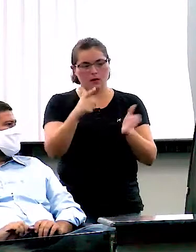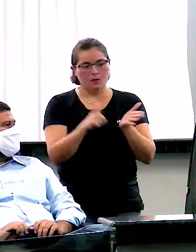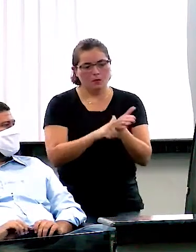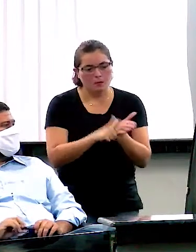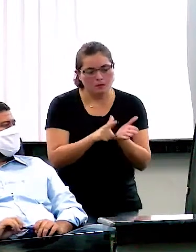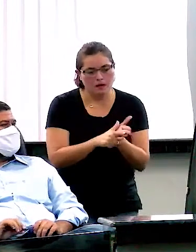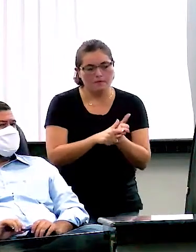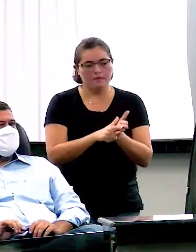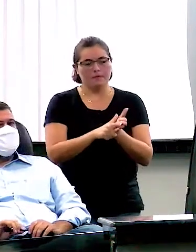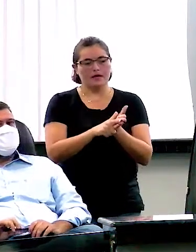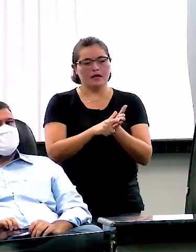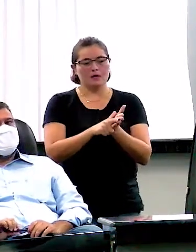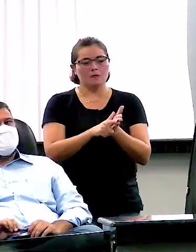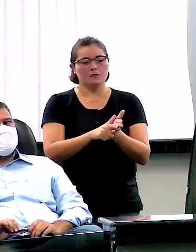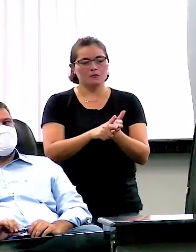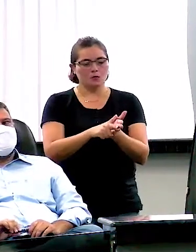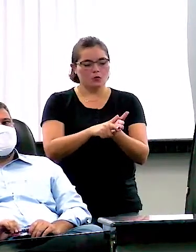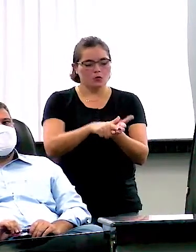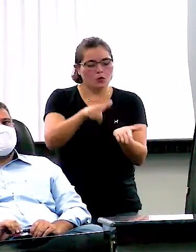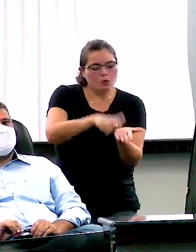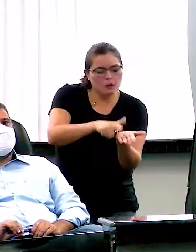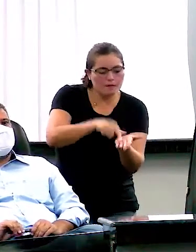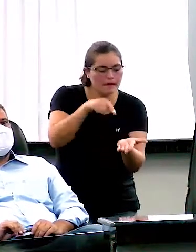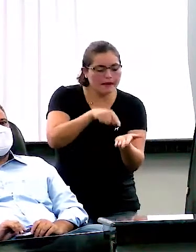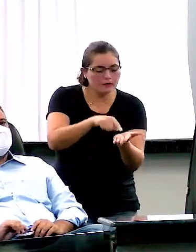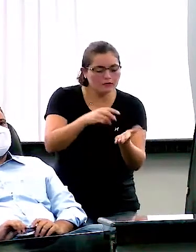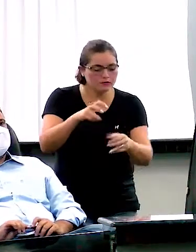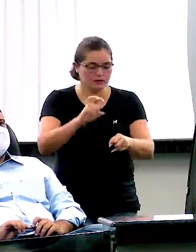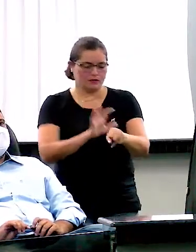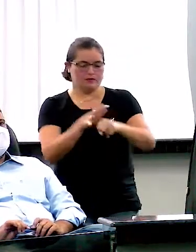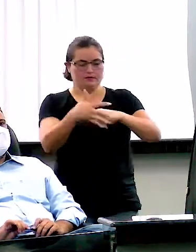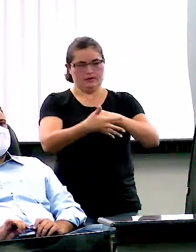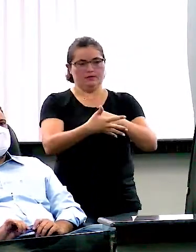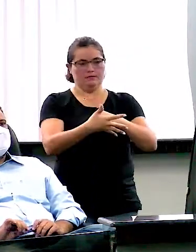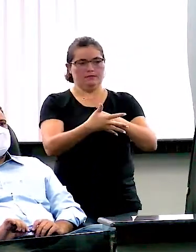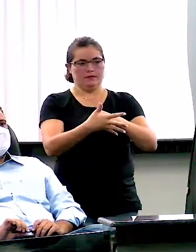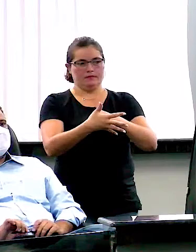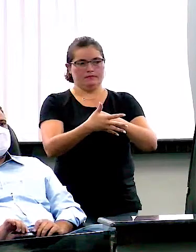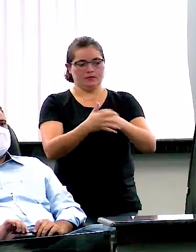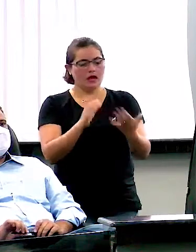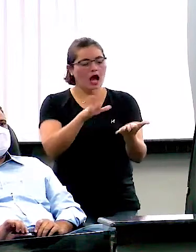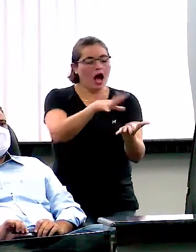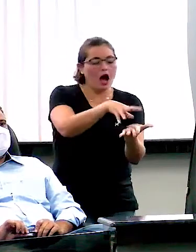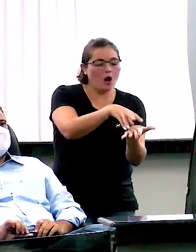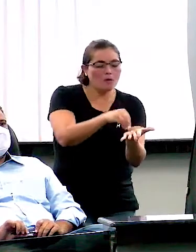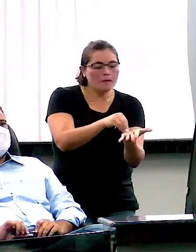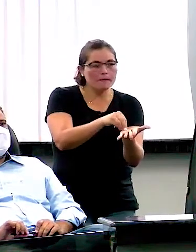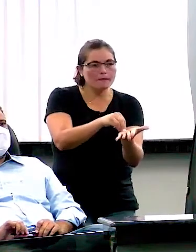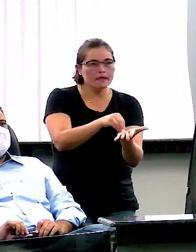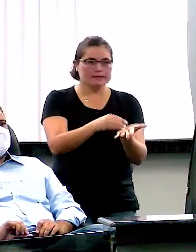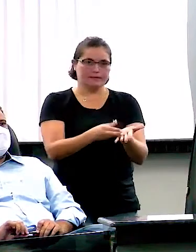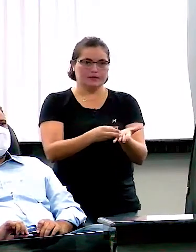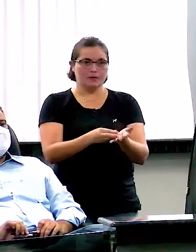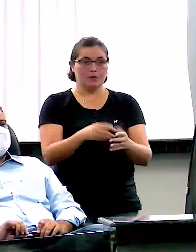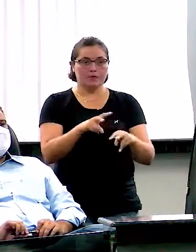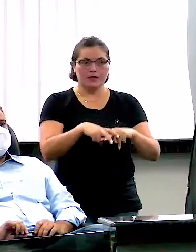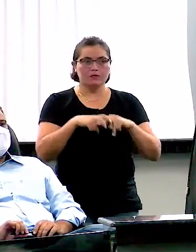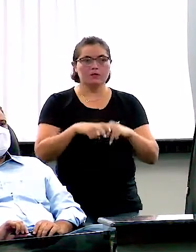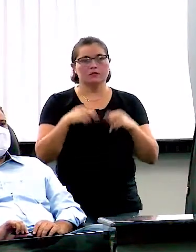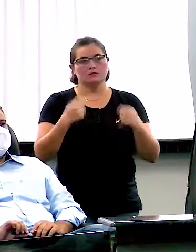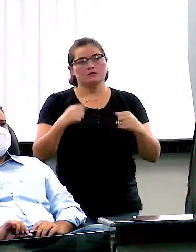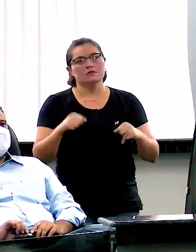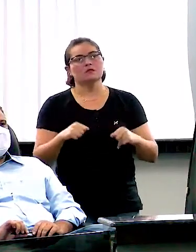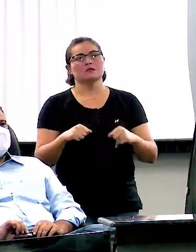papel estar contaminado. Então, por isso que se fala muito na questão da utilização do